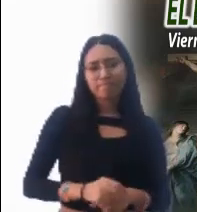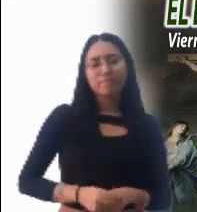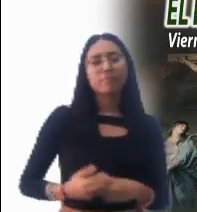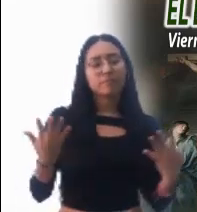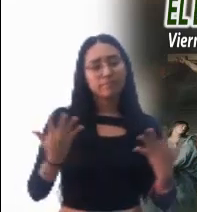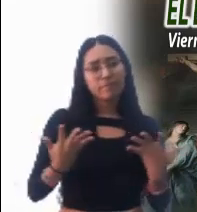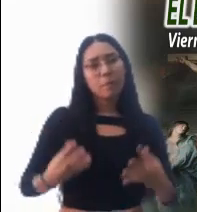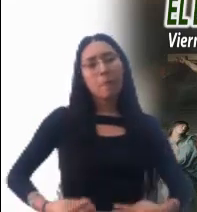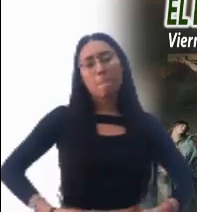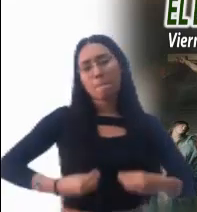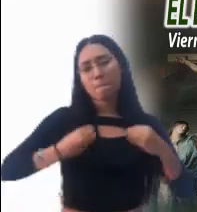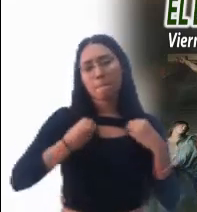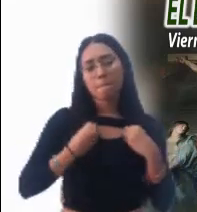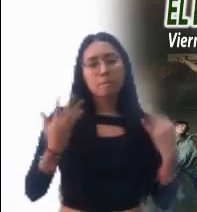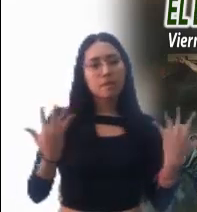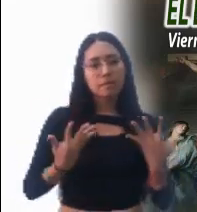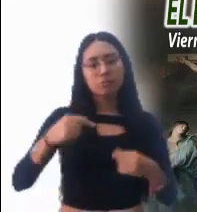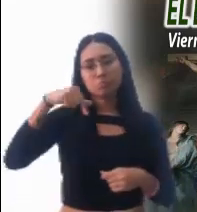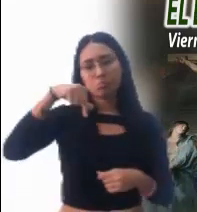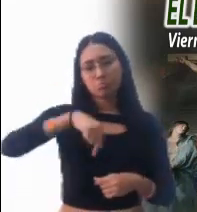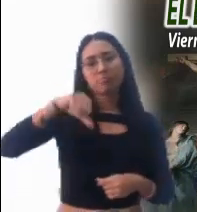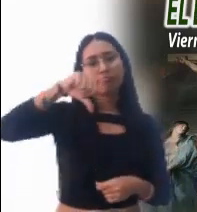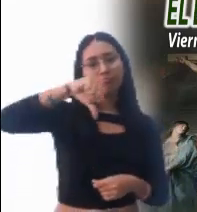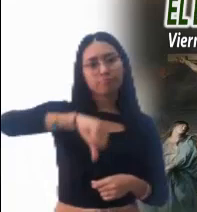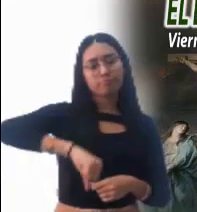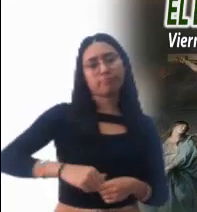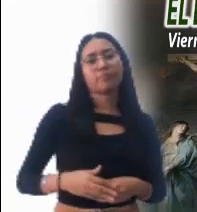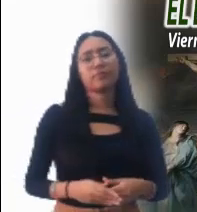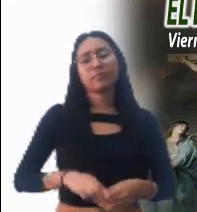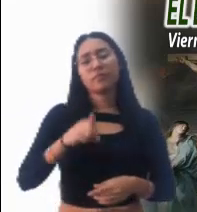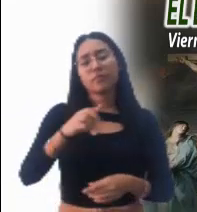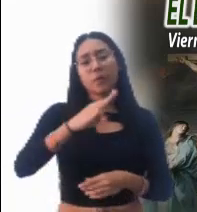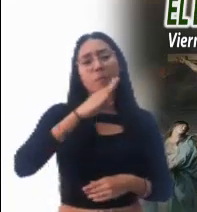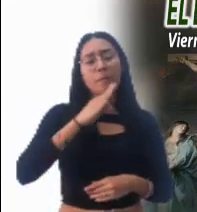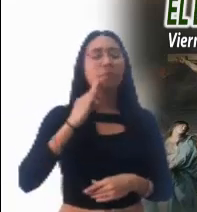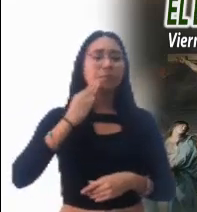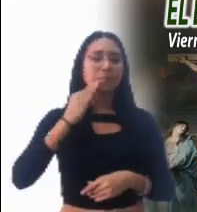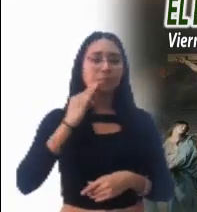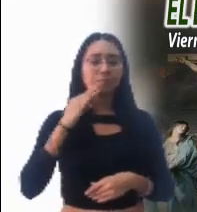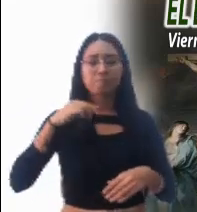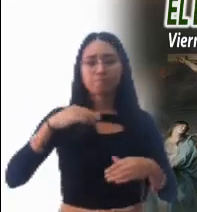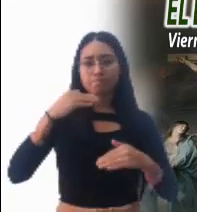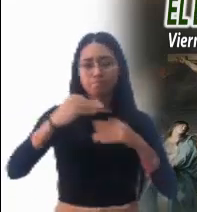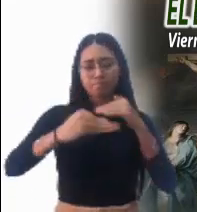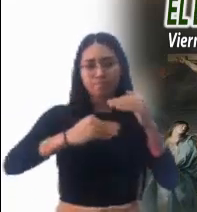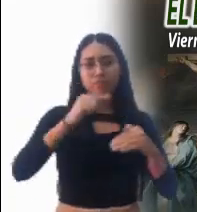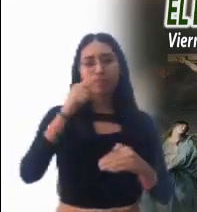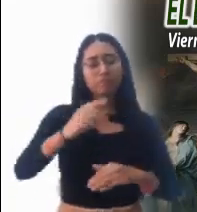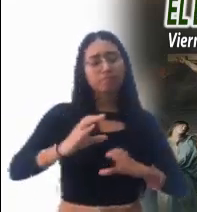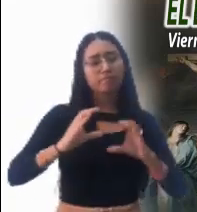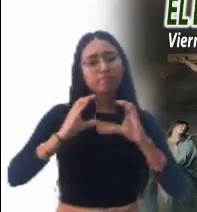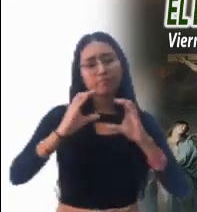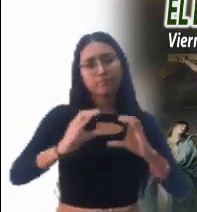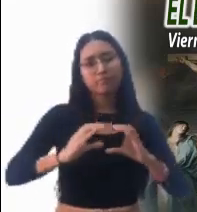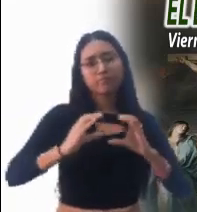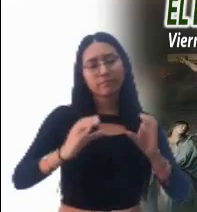se haga vida en todos nuestros actos. Madre peregrina y caminante, que el cuidado de la